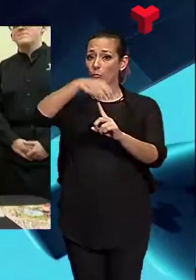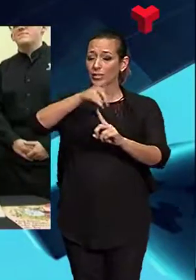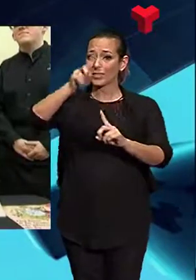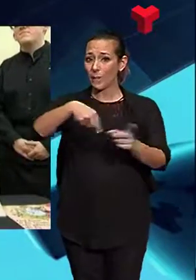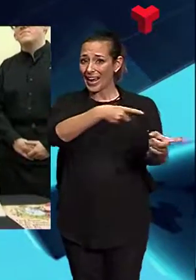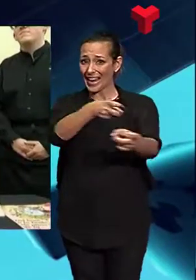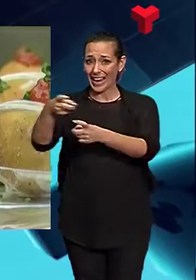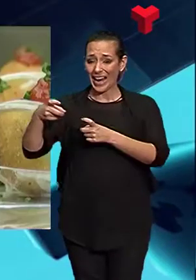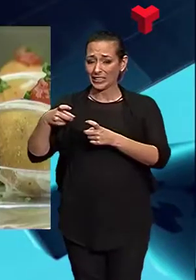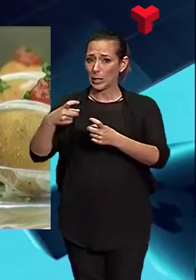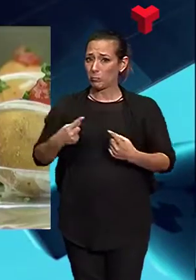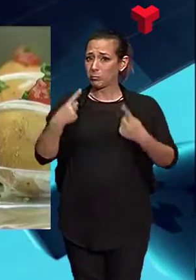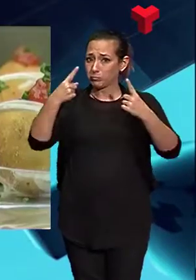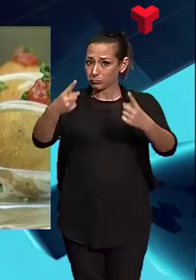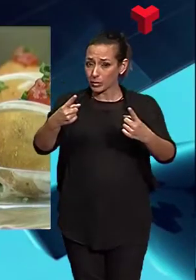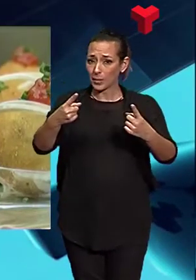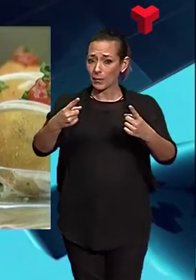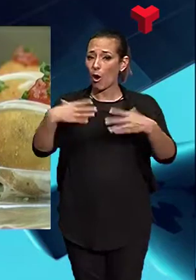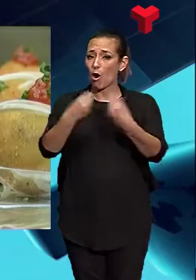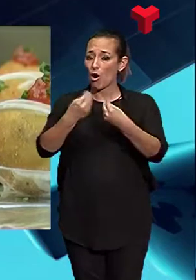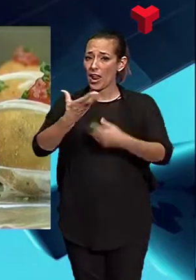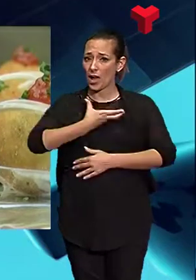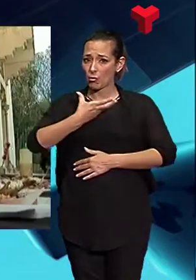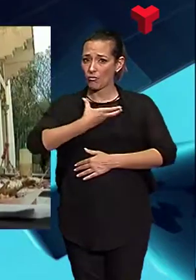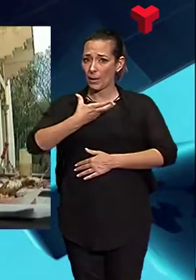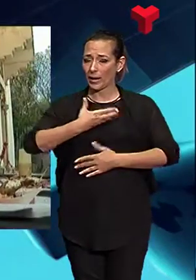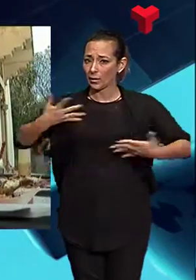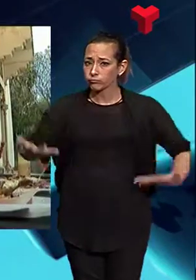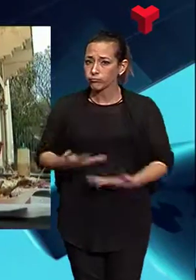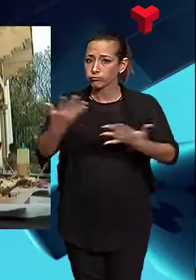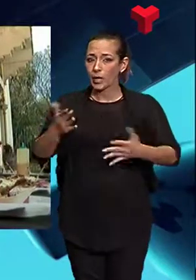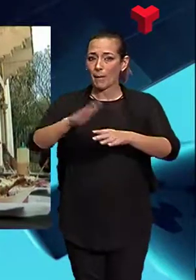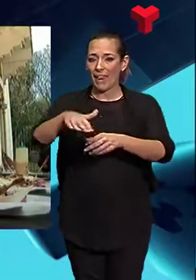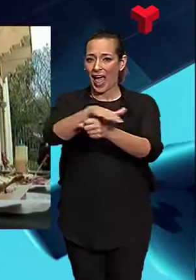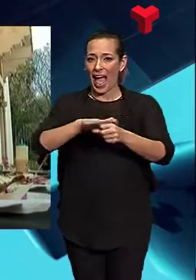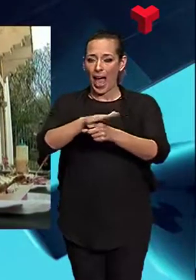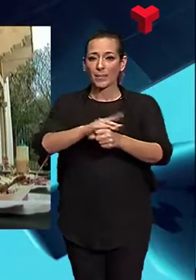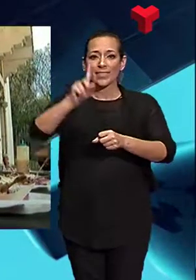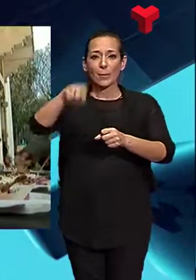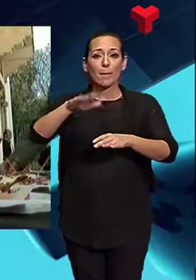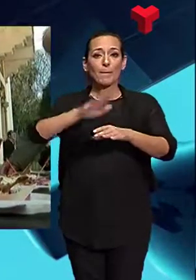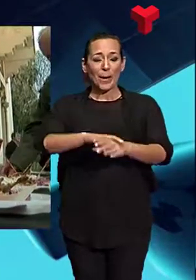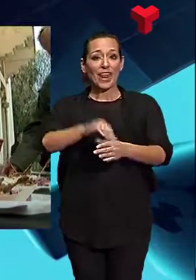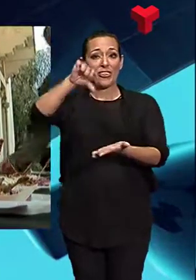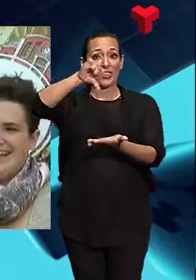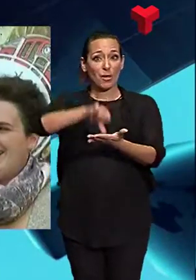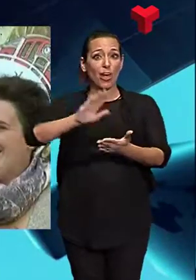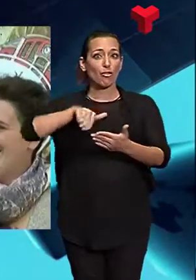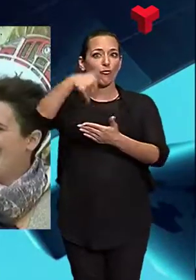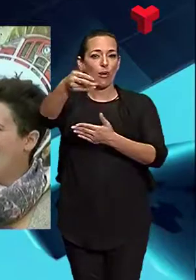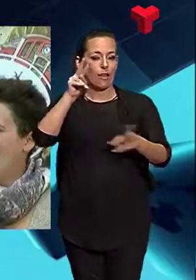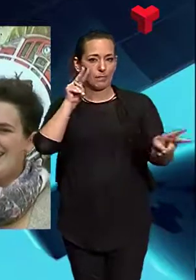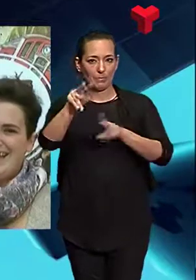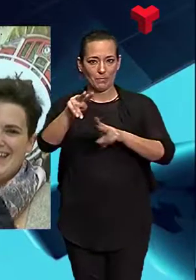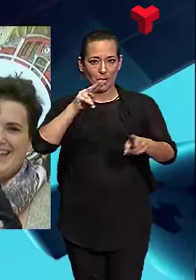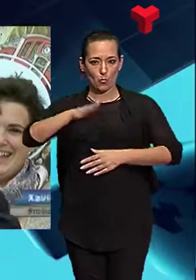Empresarial d'Hostaleria, junt amb l'Ajuntament, van impulsar per dinamitzar el sector i projectar la ciutat fora de les seves fronteres. Terrassa